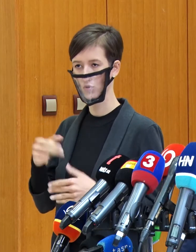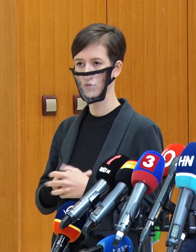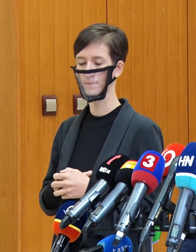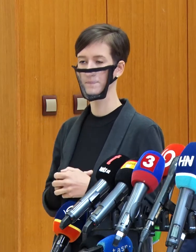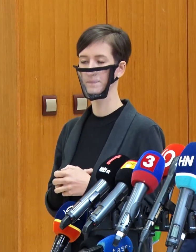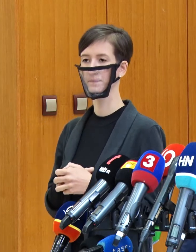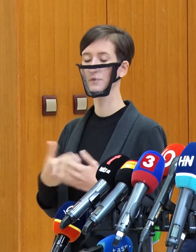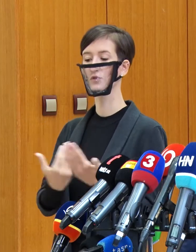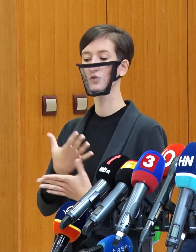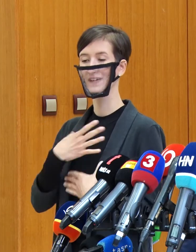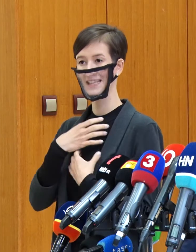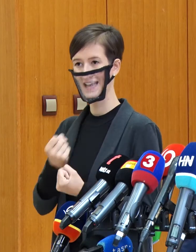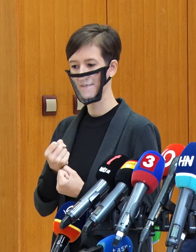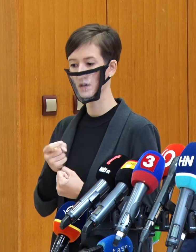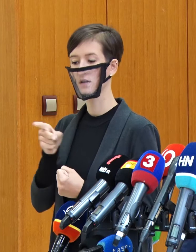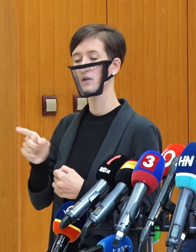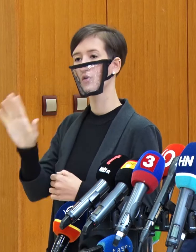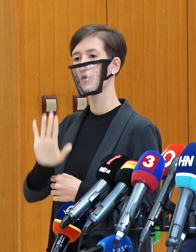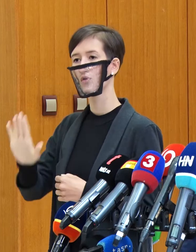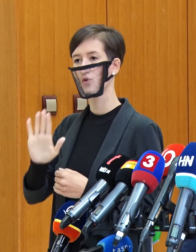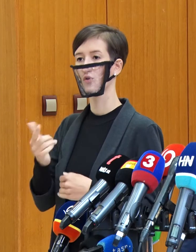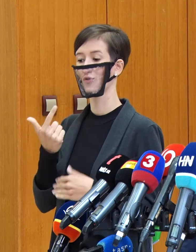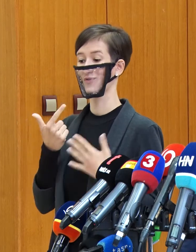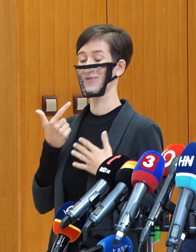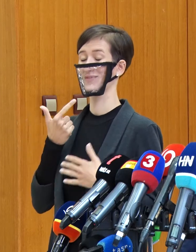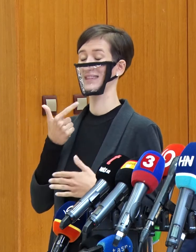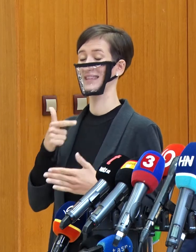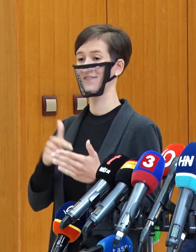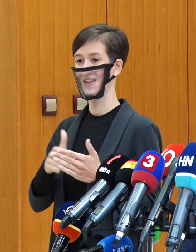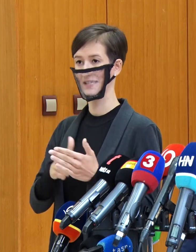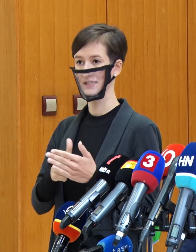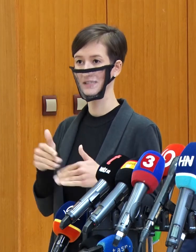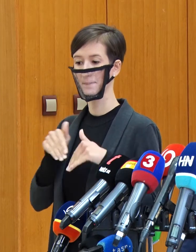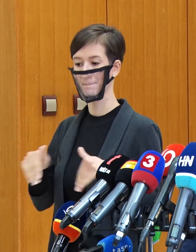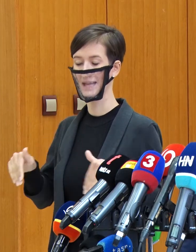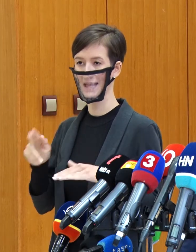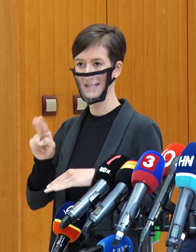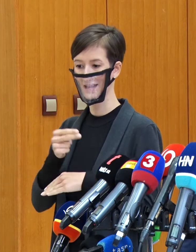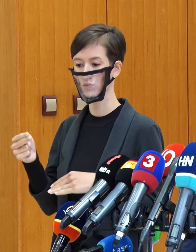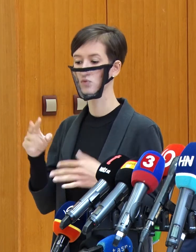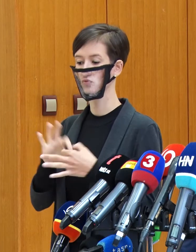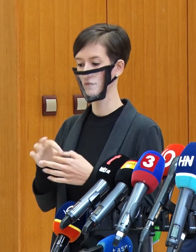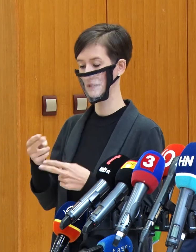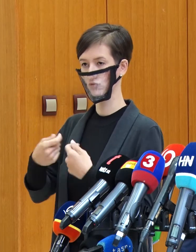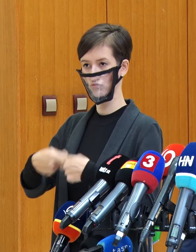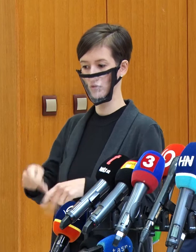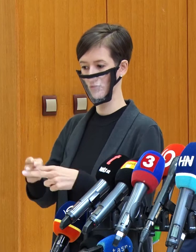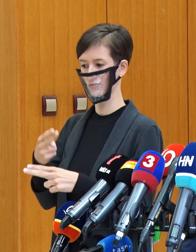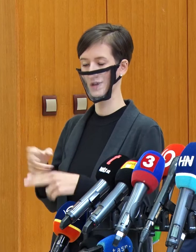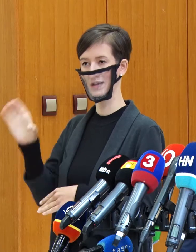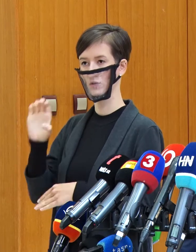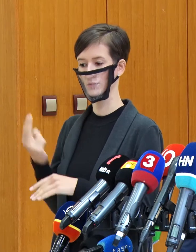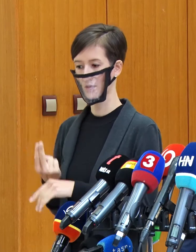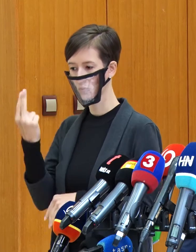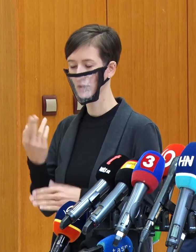sa blíži až k dvom tisíc miliardám, ktoré by mali byť k dispozícii členským štátom Európskej únie na